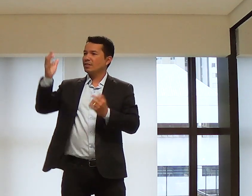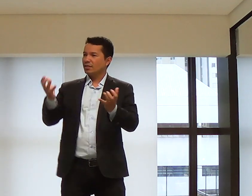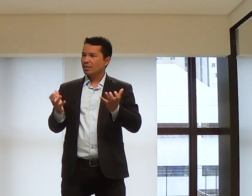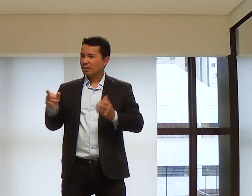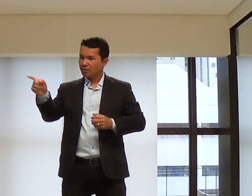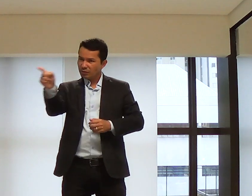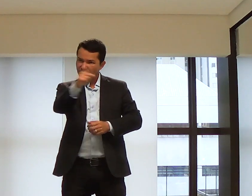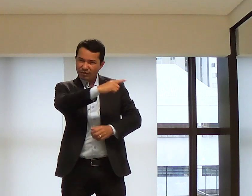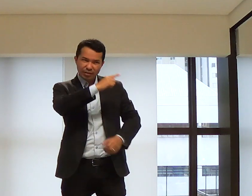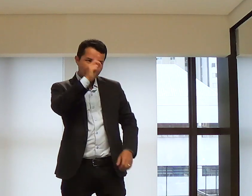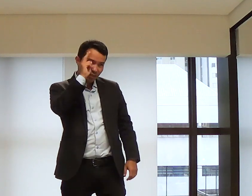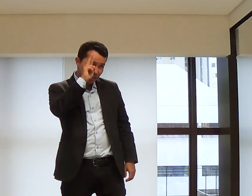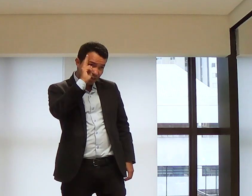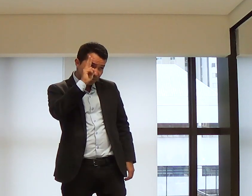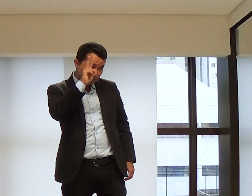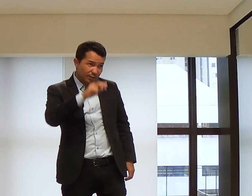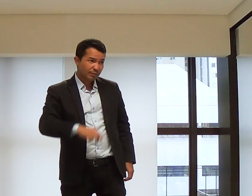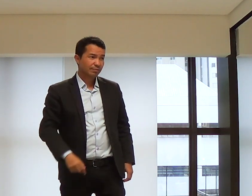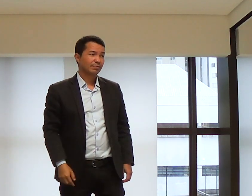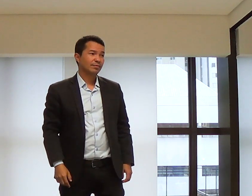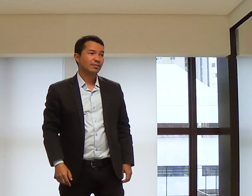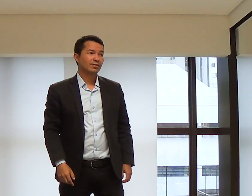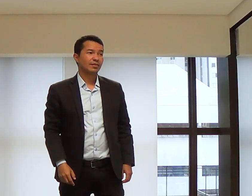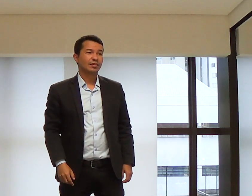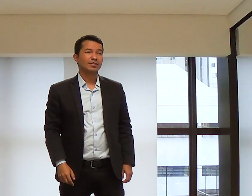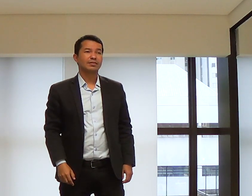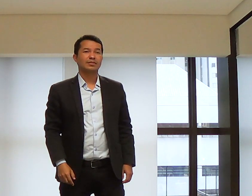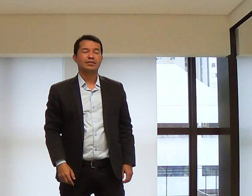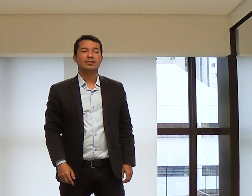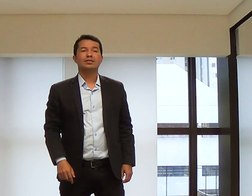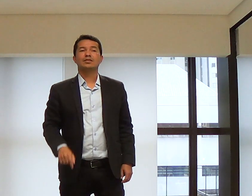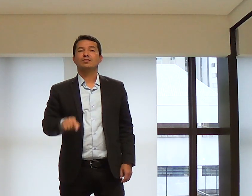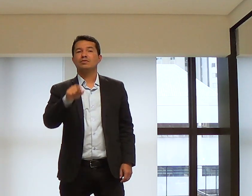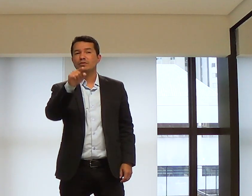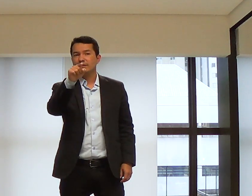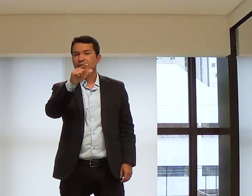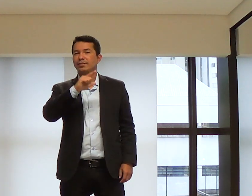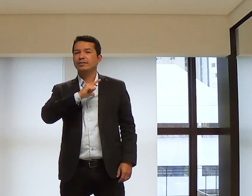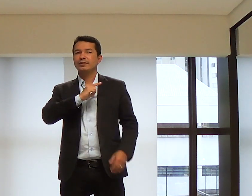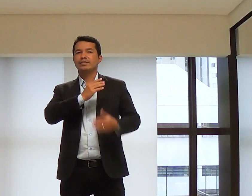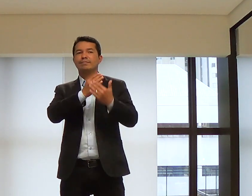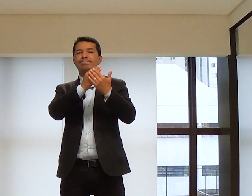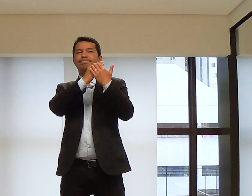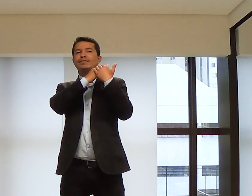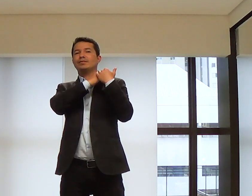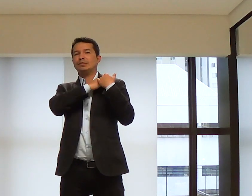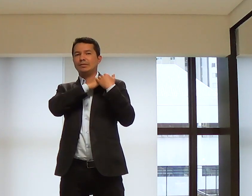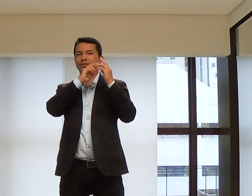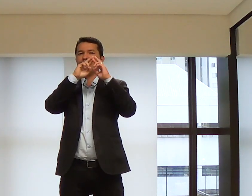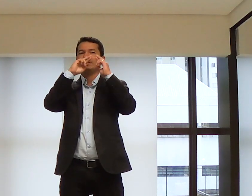Porque Deus quer que você também se lembre que você tenha uma